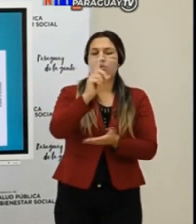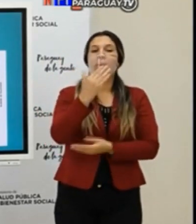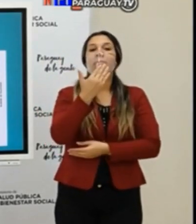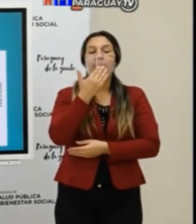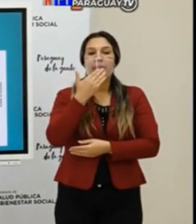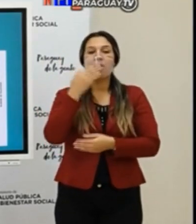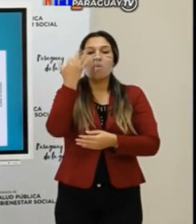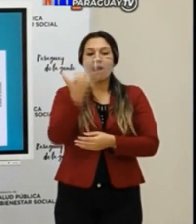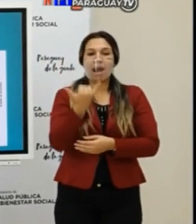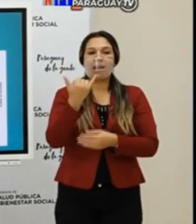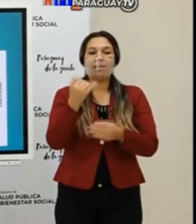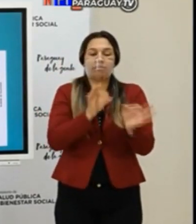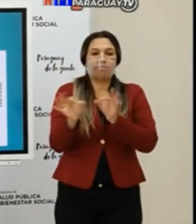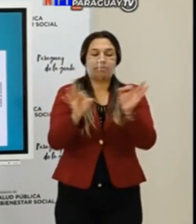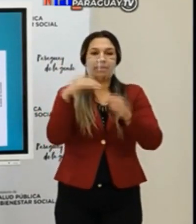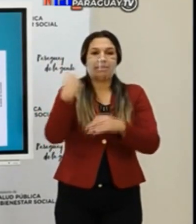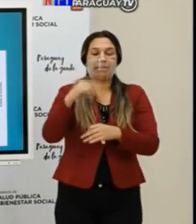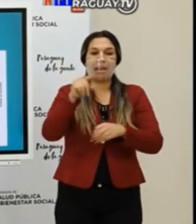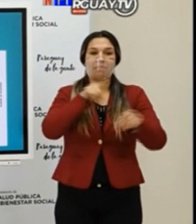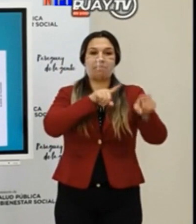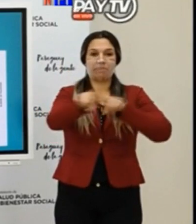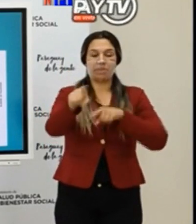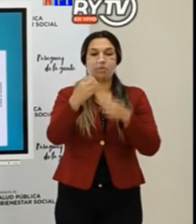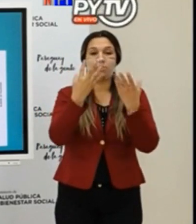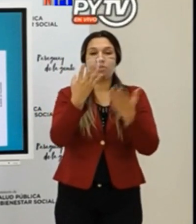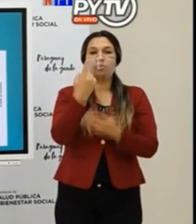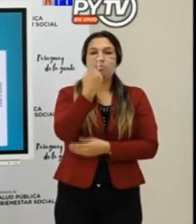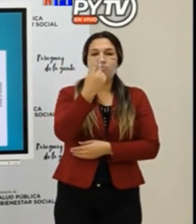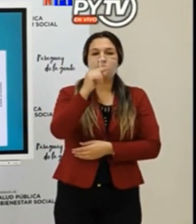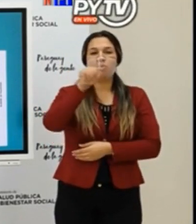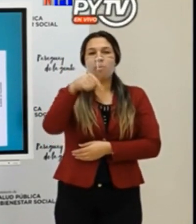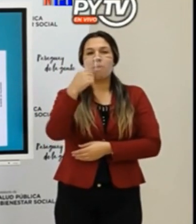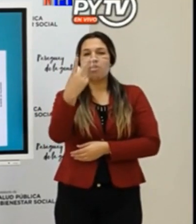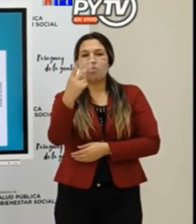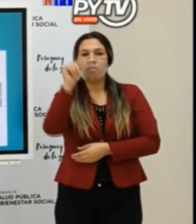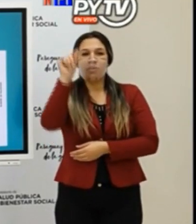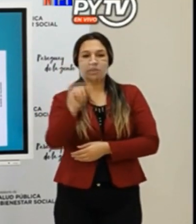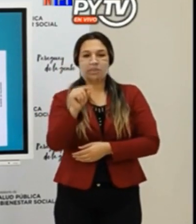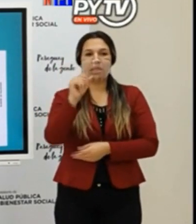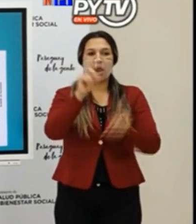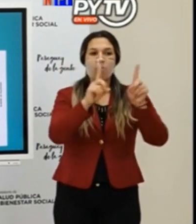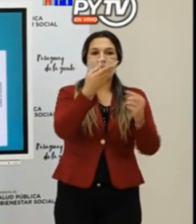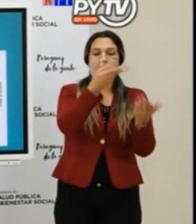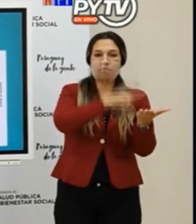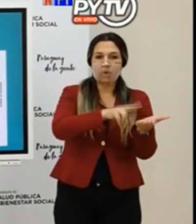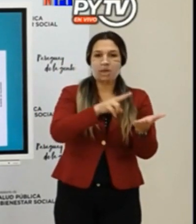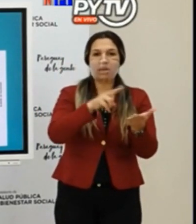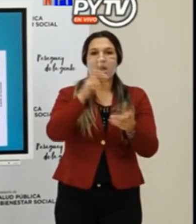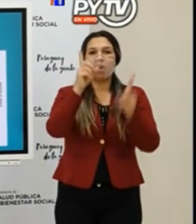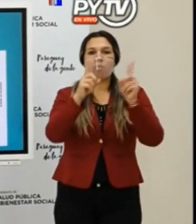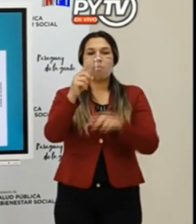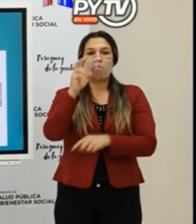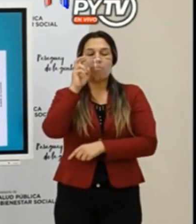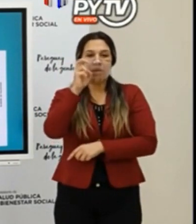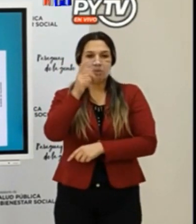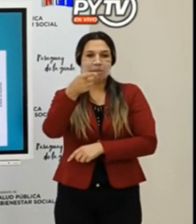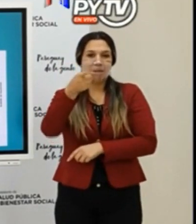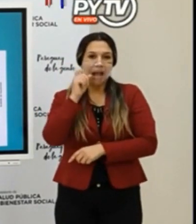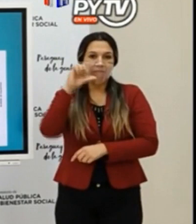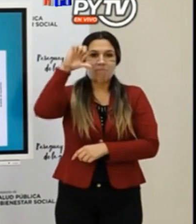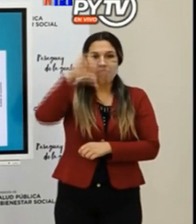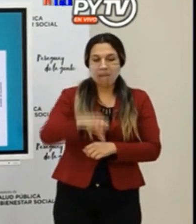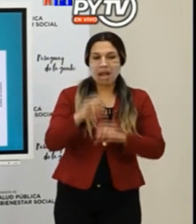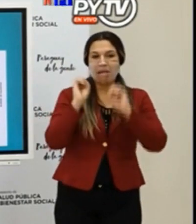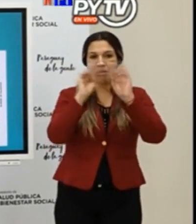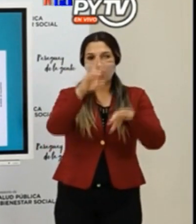tener más número de casos, ese 1 o 2% de casos que se complican, que fallecen, en número absoluto, es mucho